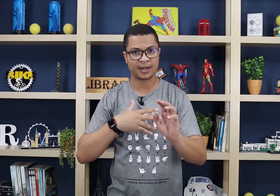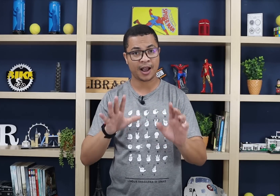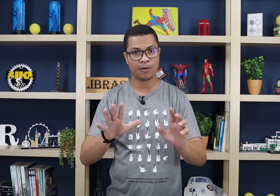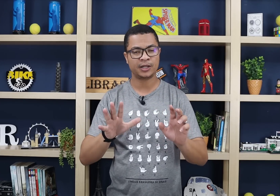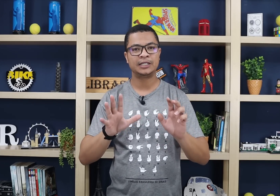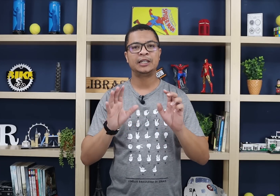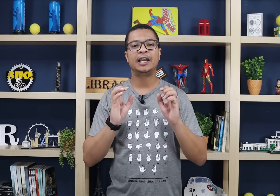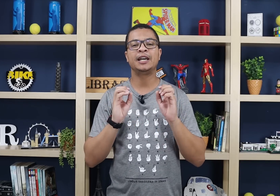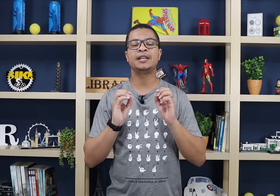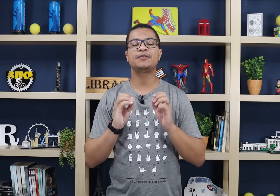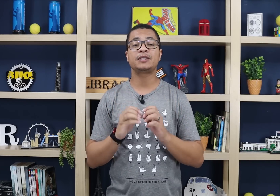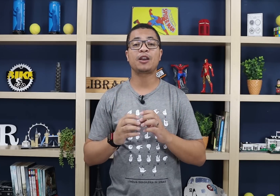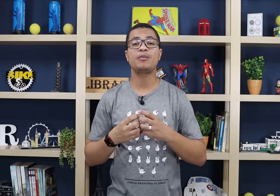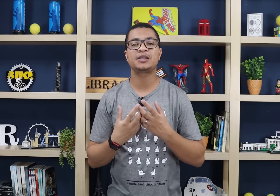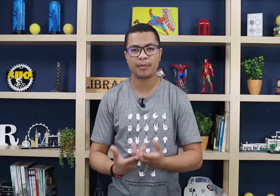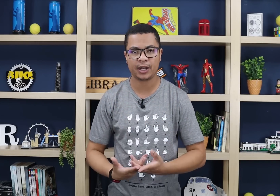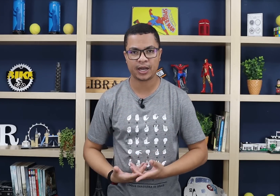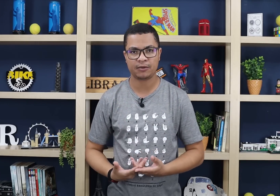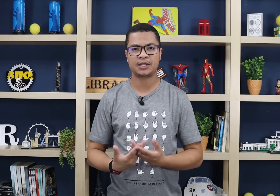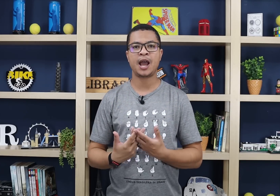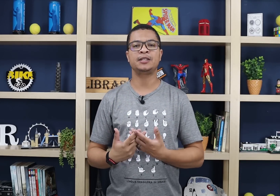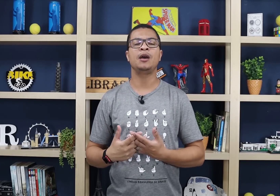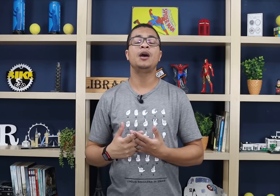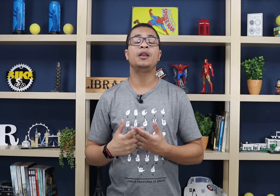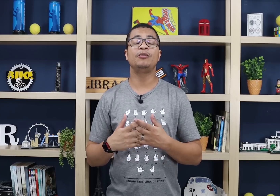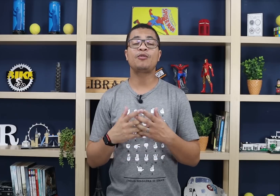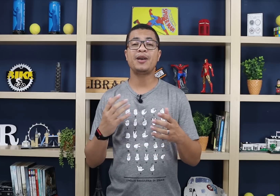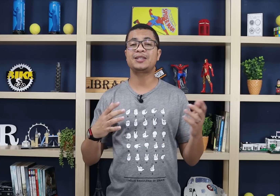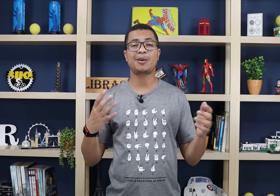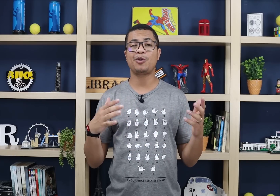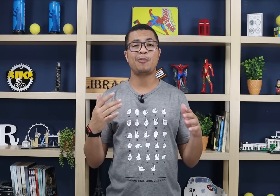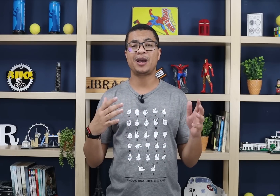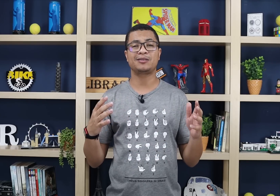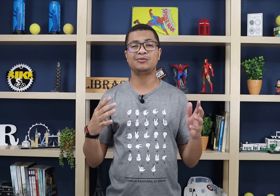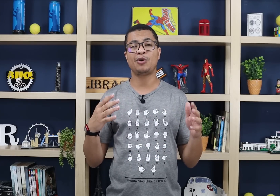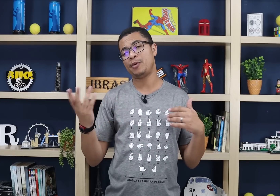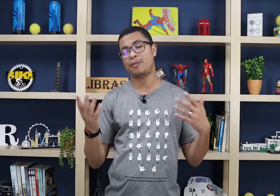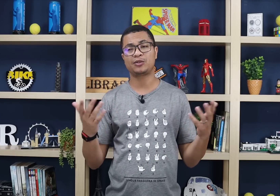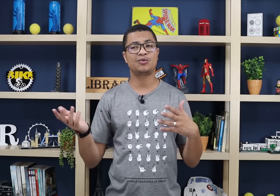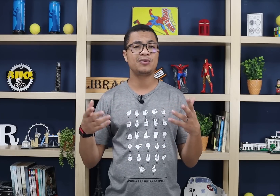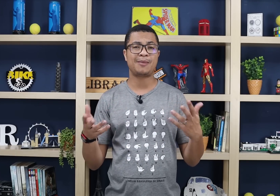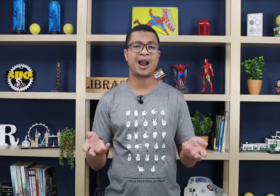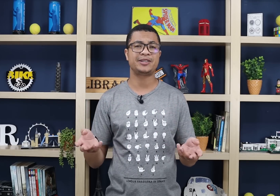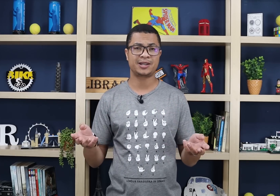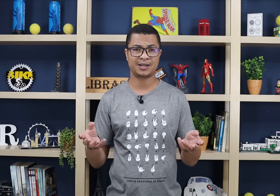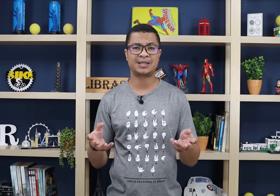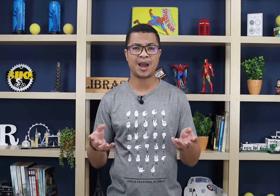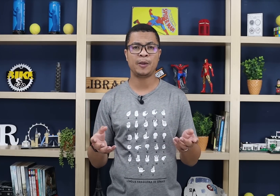Respira, calma. Se você tá começando a aprender a língua de sinais, não começa já preocupado com gramática, sabe?